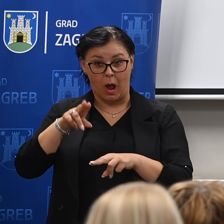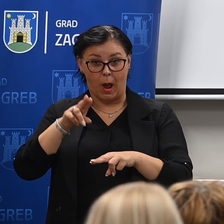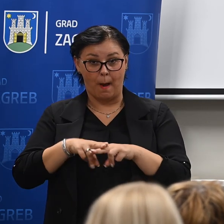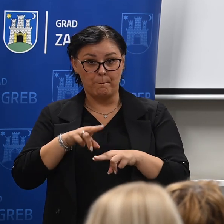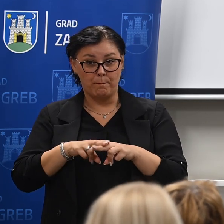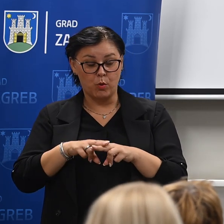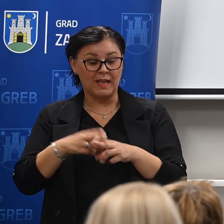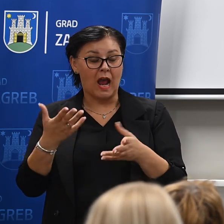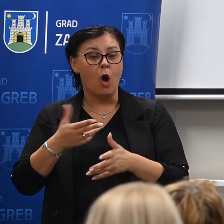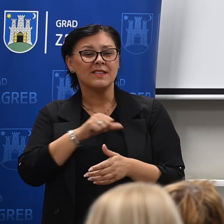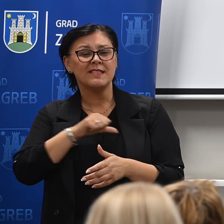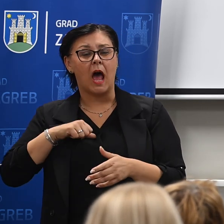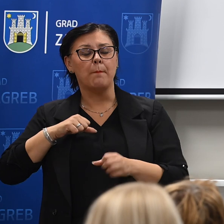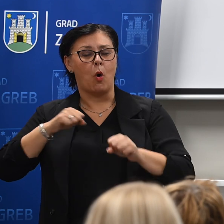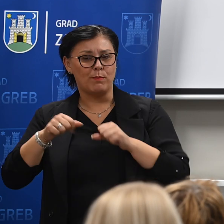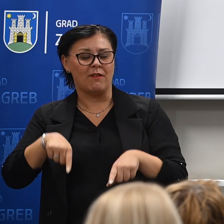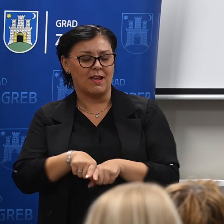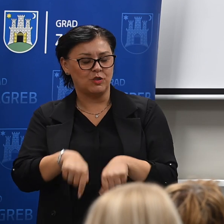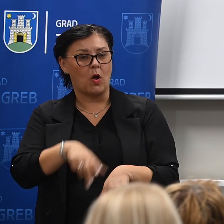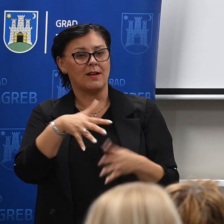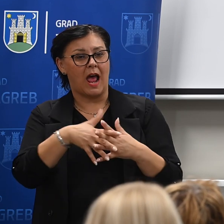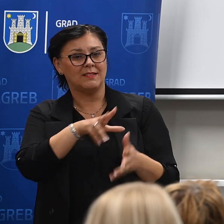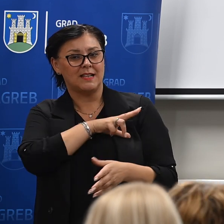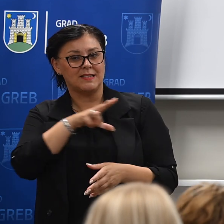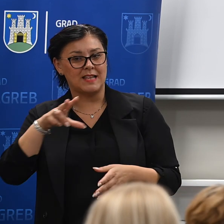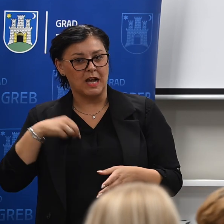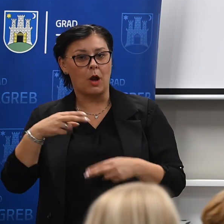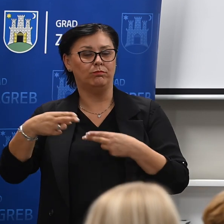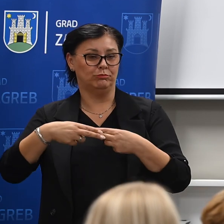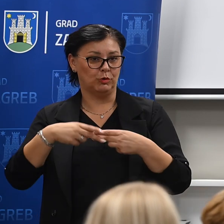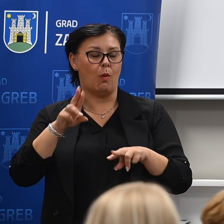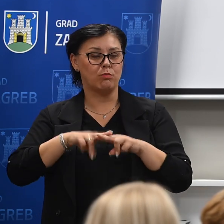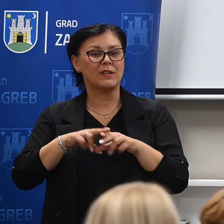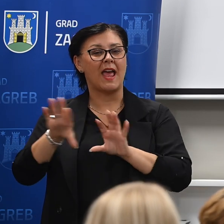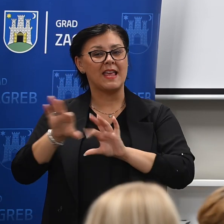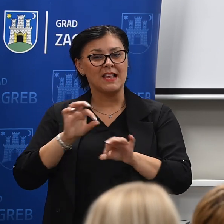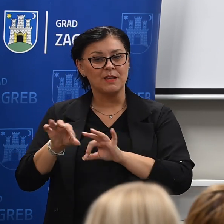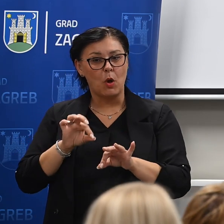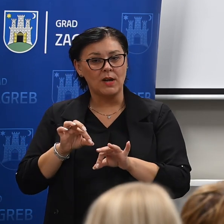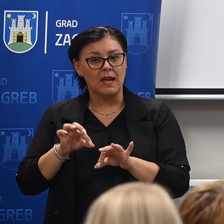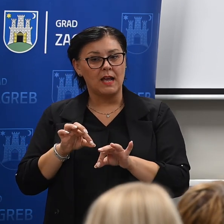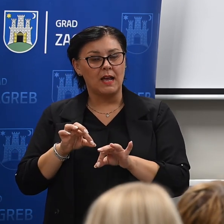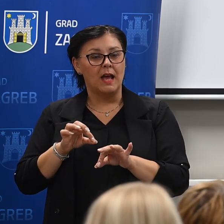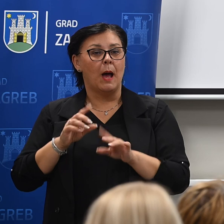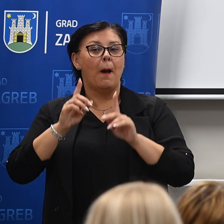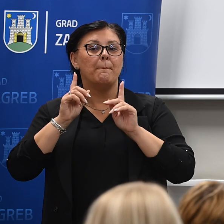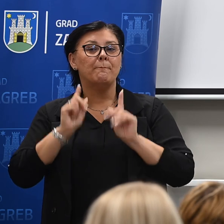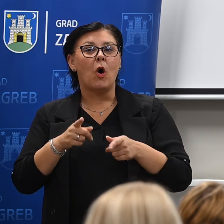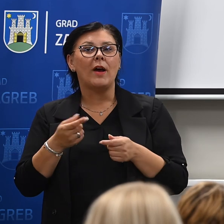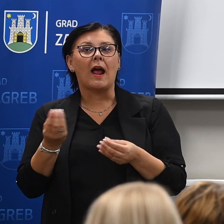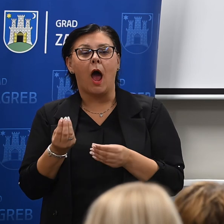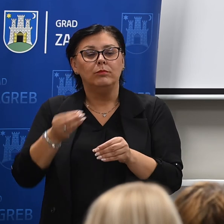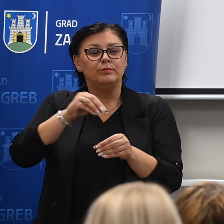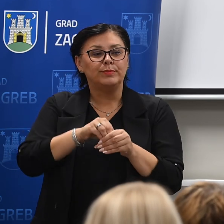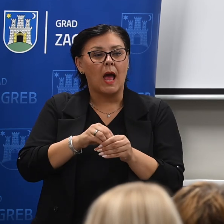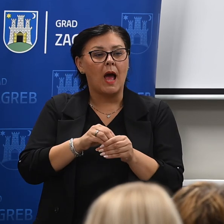jedinicama lokalna sa Ukrava i Zagrebu? Dakle, bliži se izbori, a treba se donjeti taj porez,